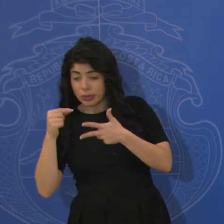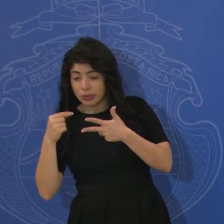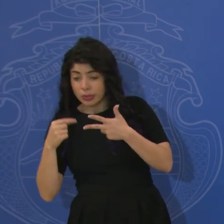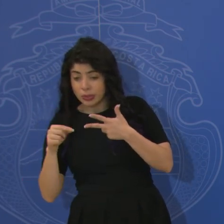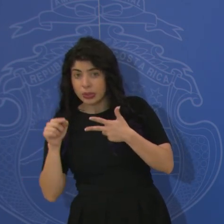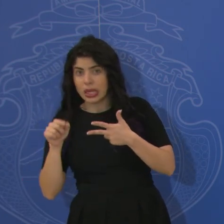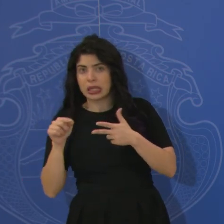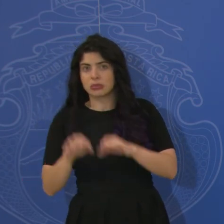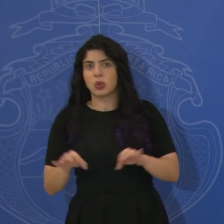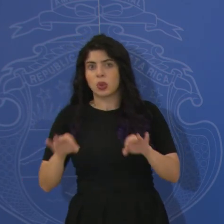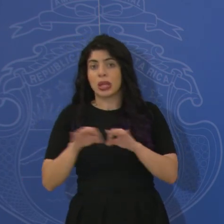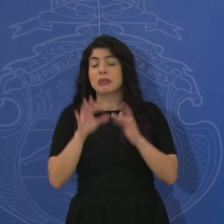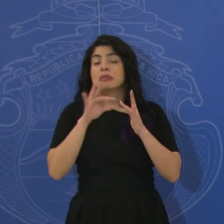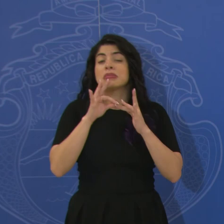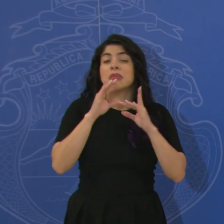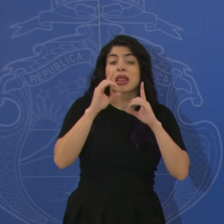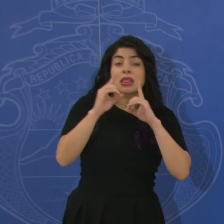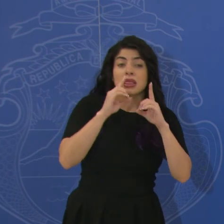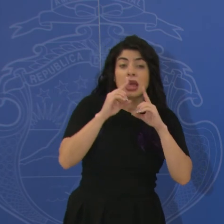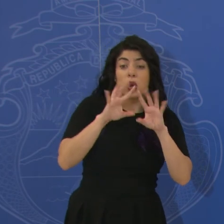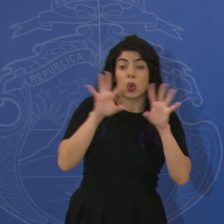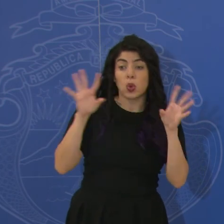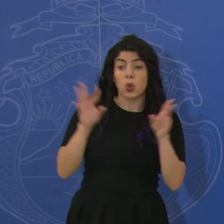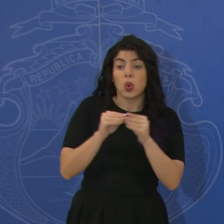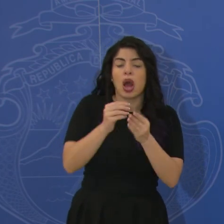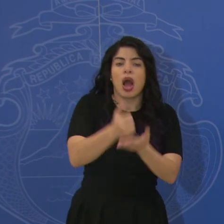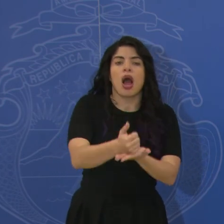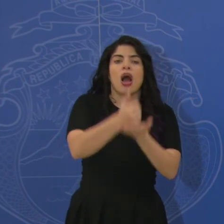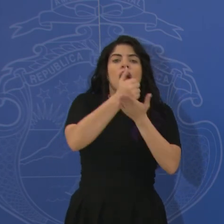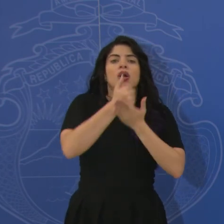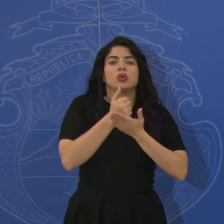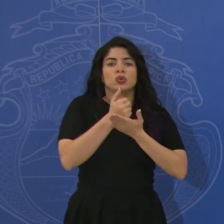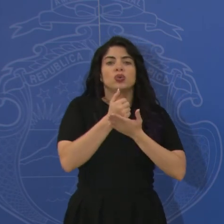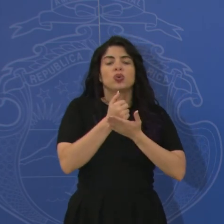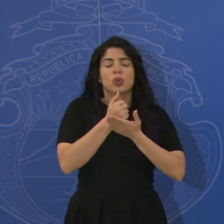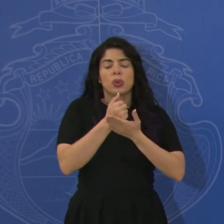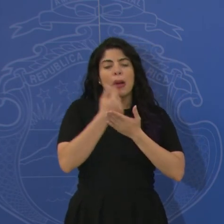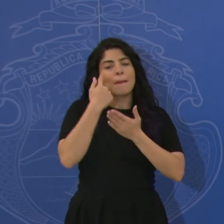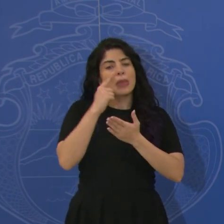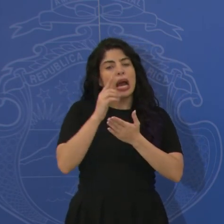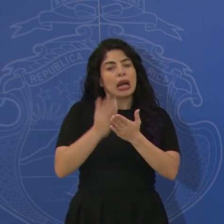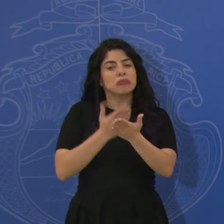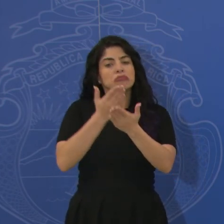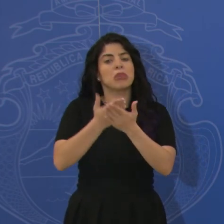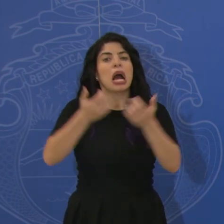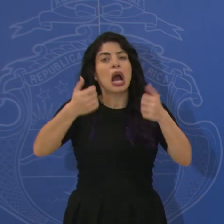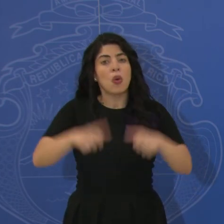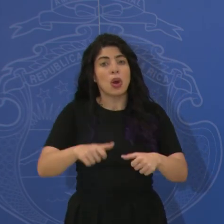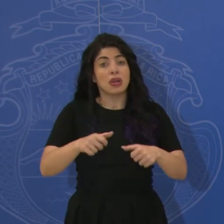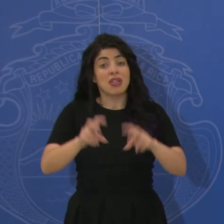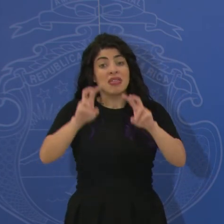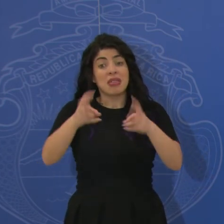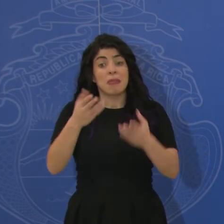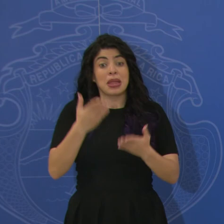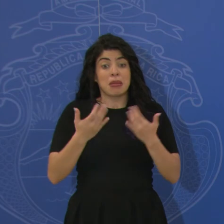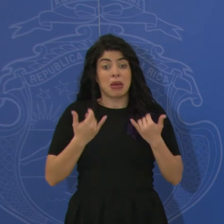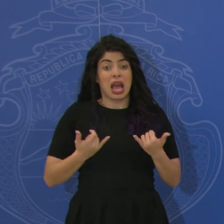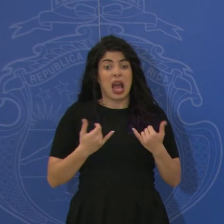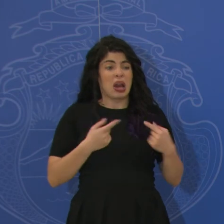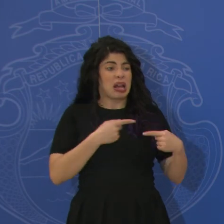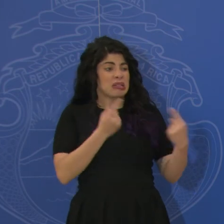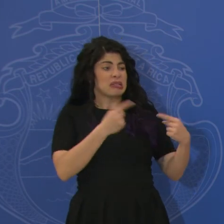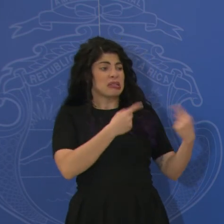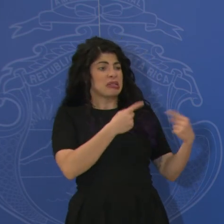principalmente el del diálogo es el que nos va a llevar a plantear acuerdos en temas en los que hoy quizás vemos distantes